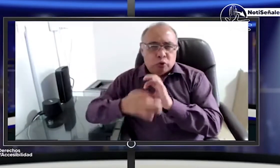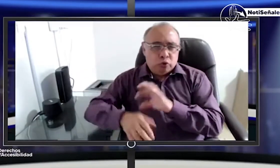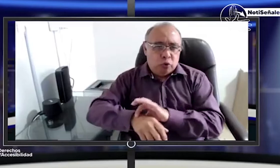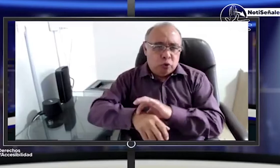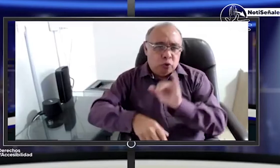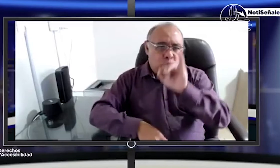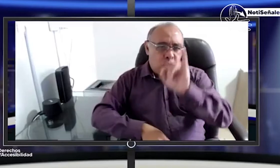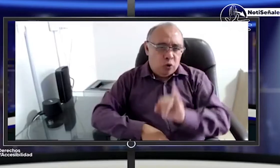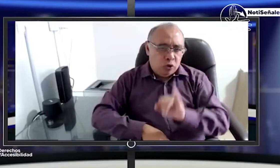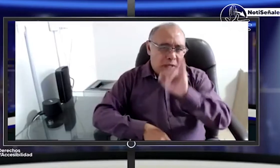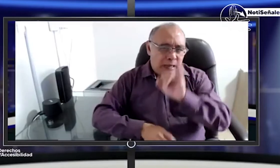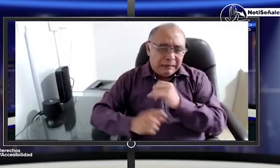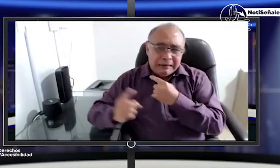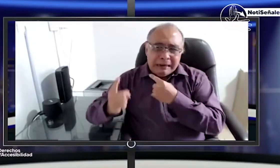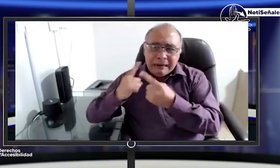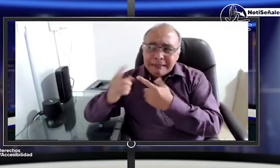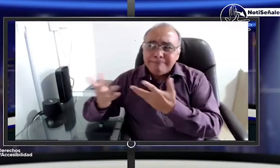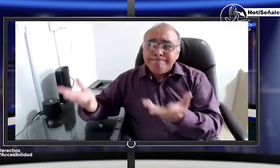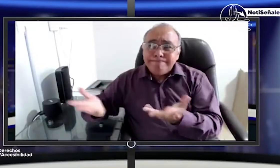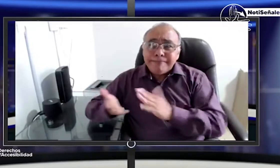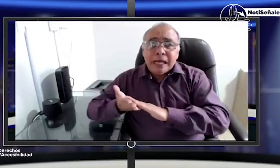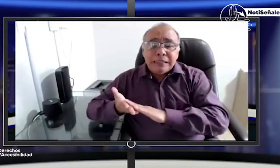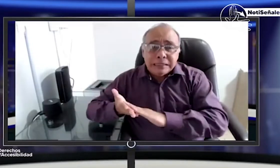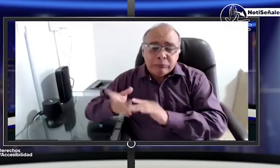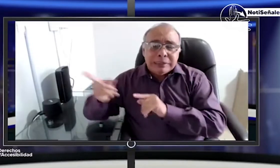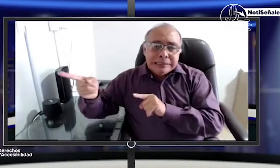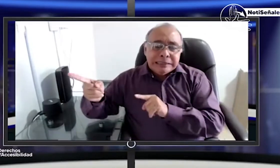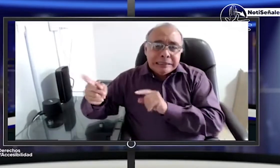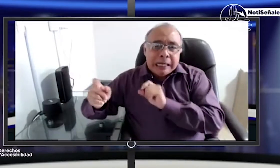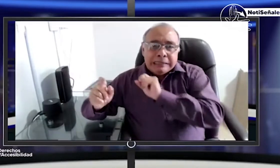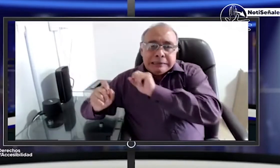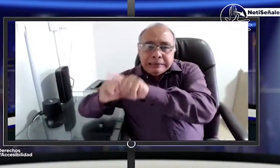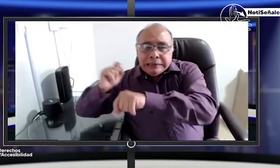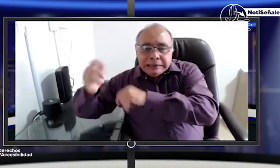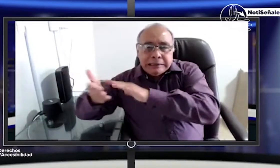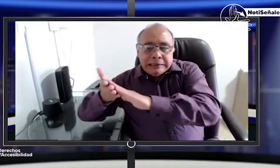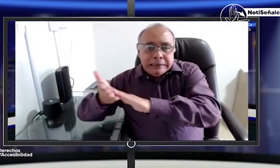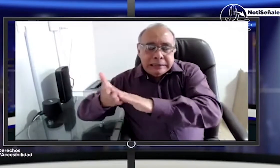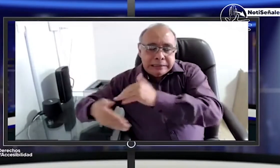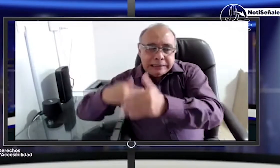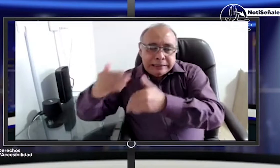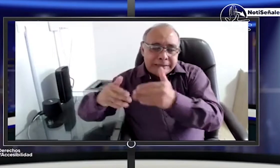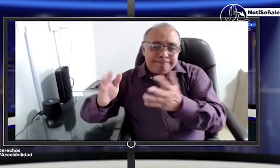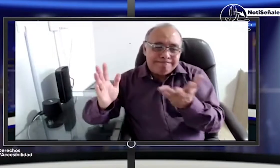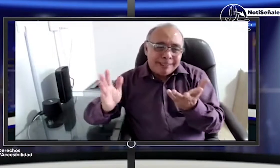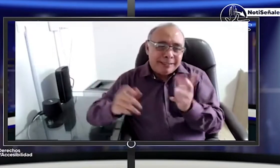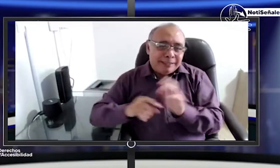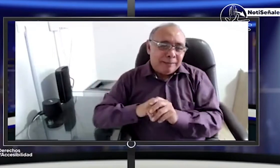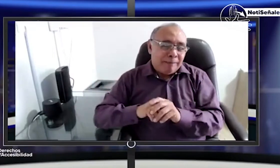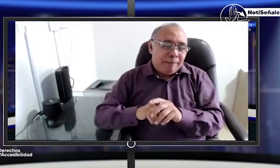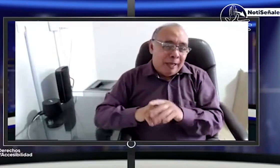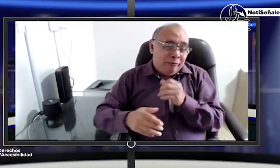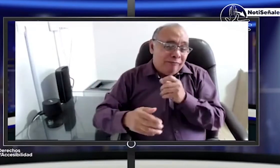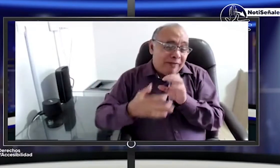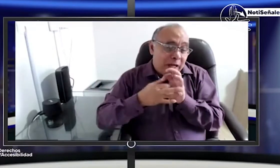para que se tengan que poner los espejos y las demás cosas hablamos con el director de la ANSB el